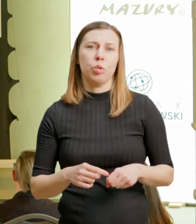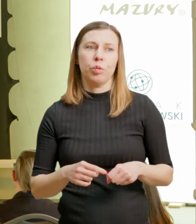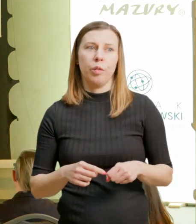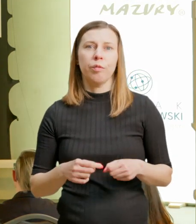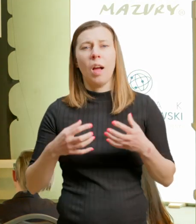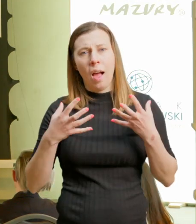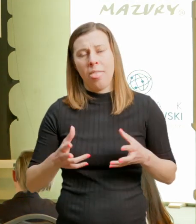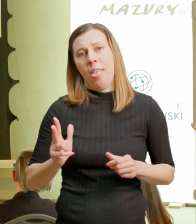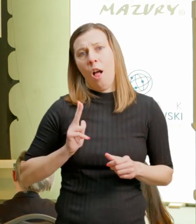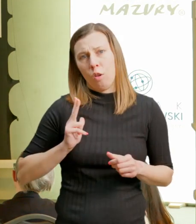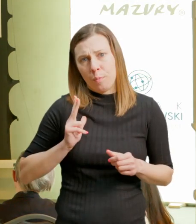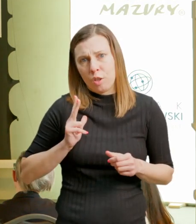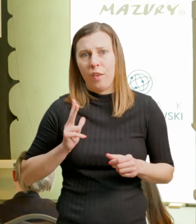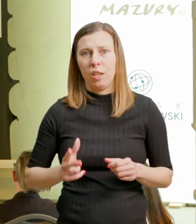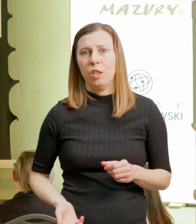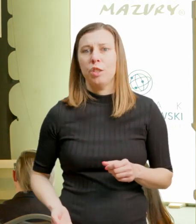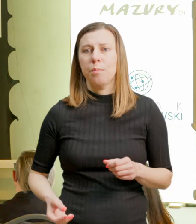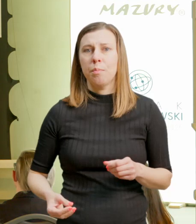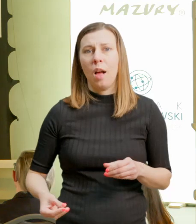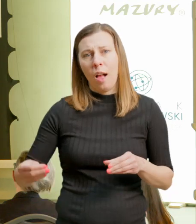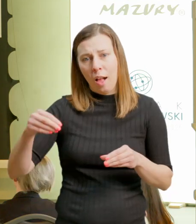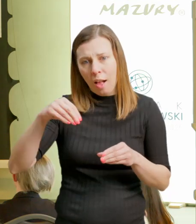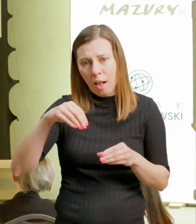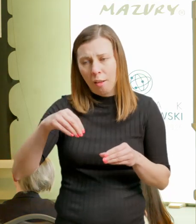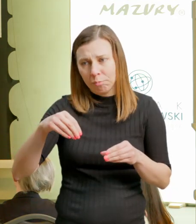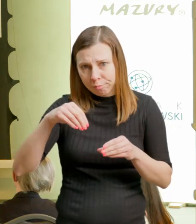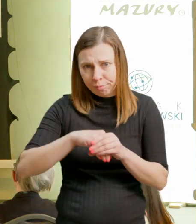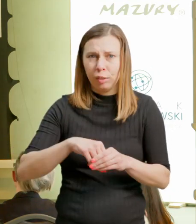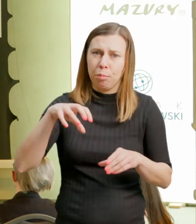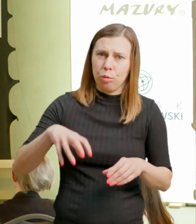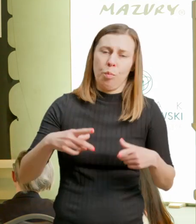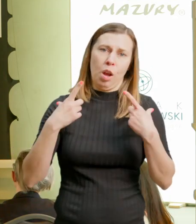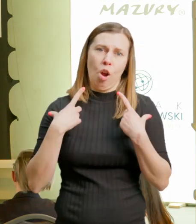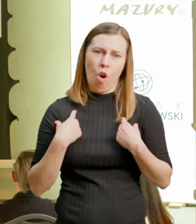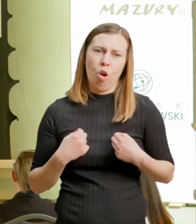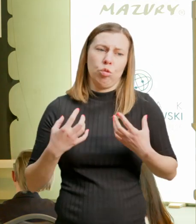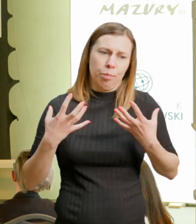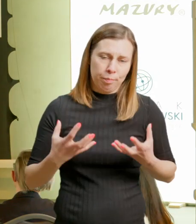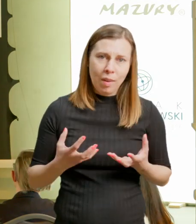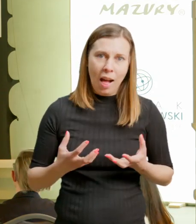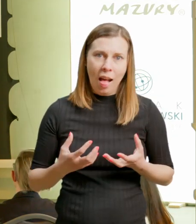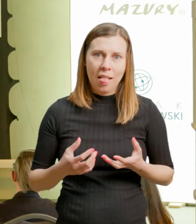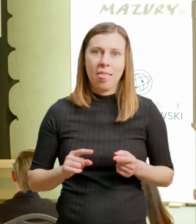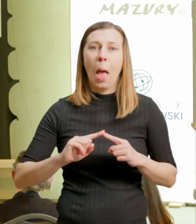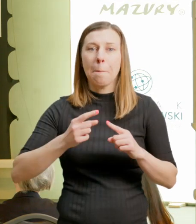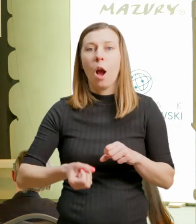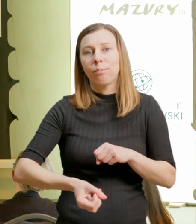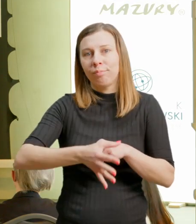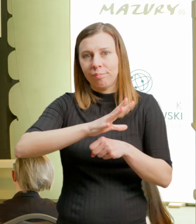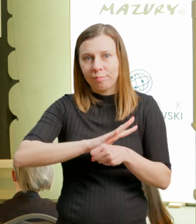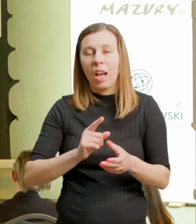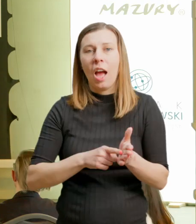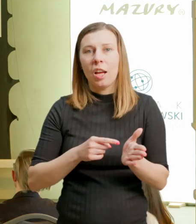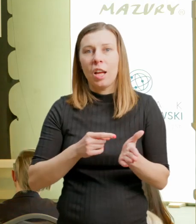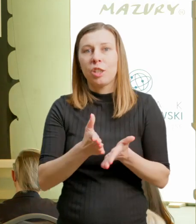pandemia przyniosła nam również te nieoczekiwane takie zmiany, że część osób naturalnie, racjonalnie podchodziła do